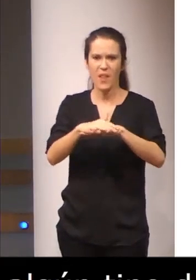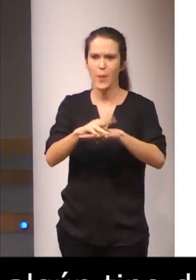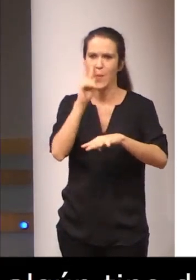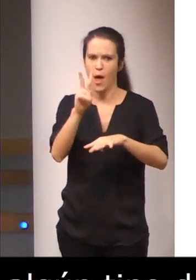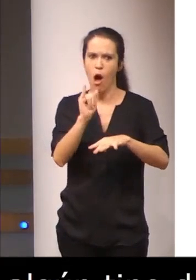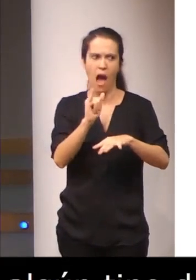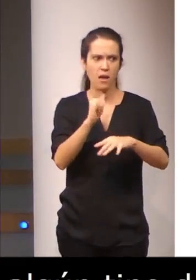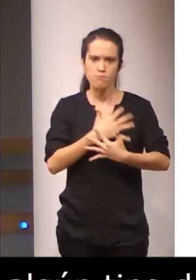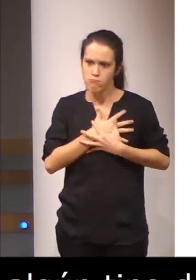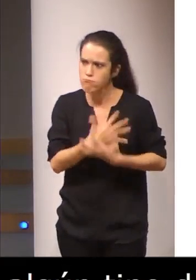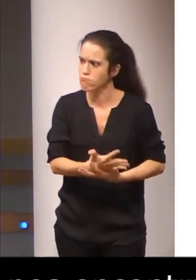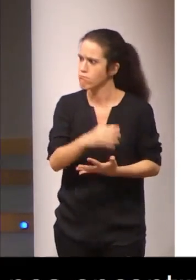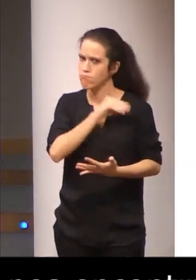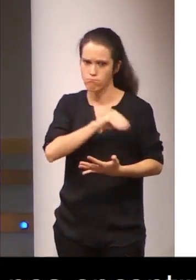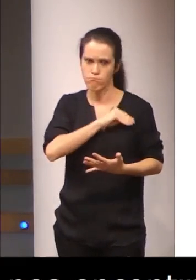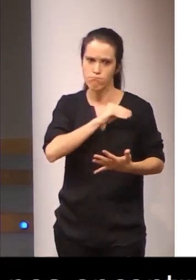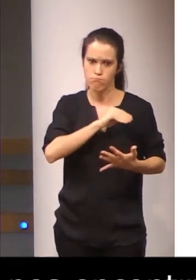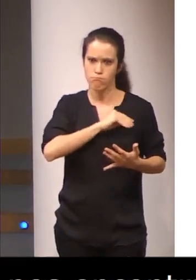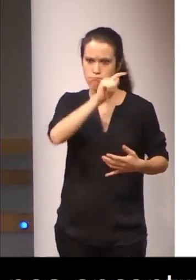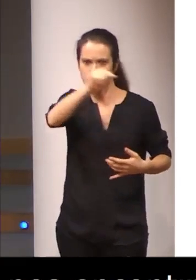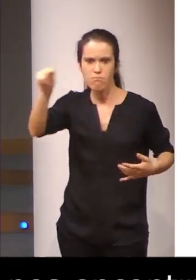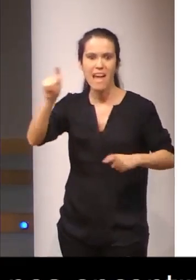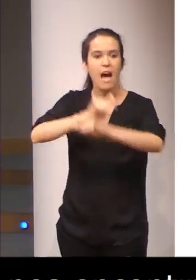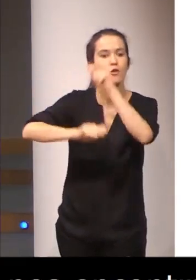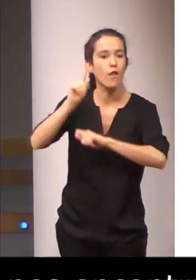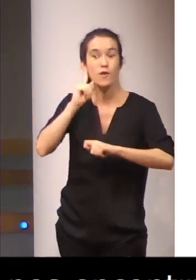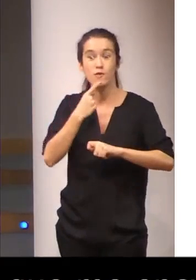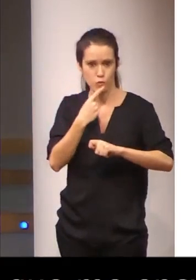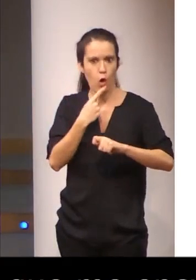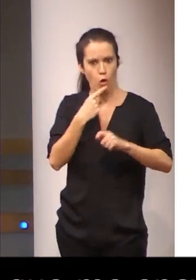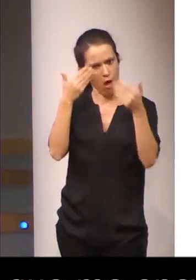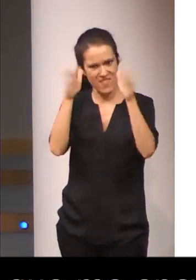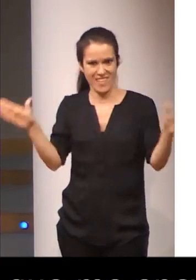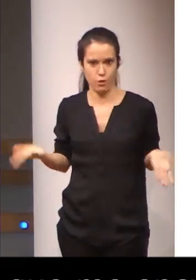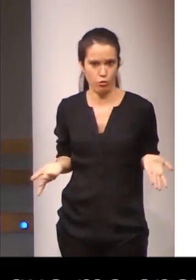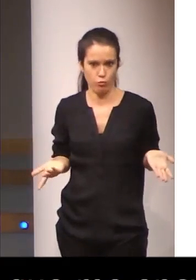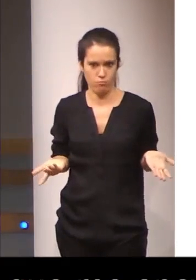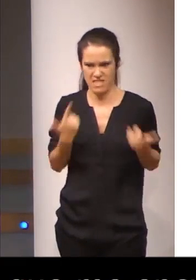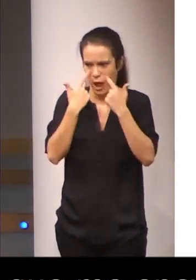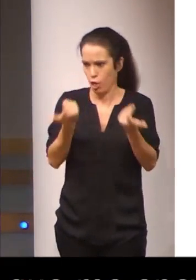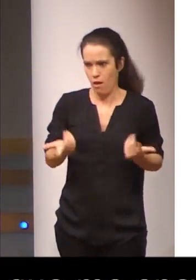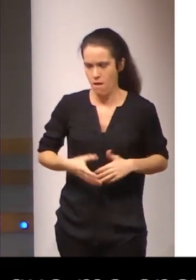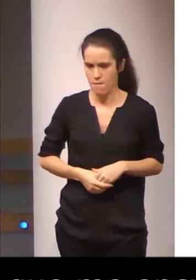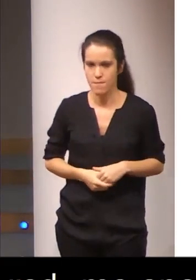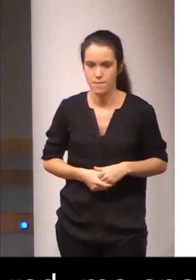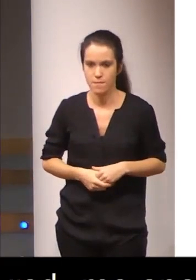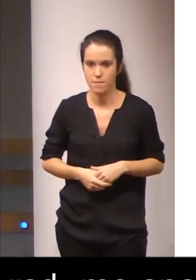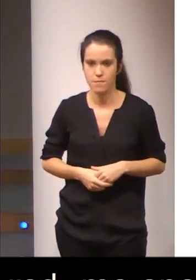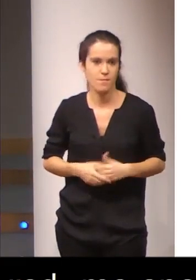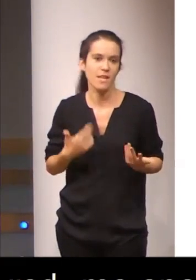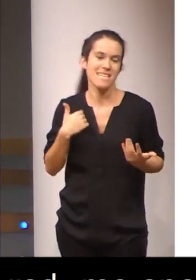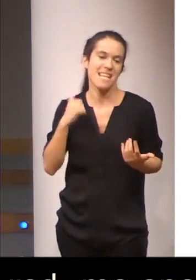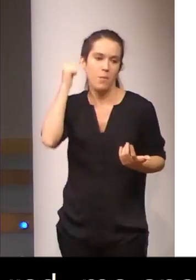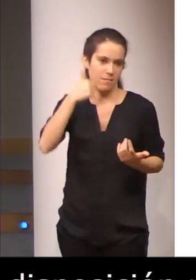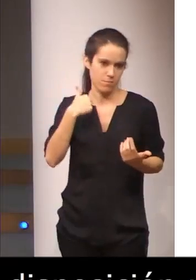disposición por parte de las asociaciones de sordos, y no hay más que verlo. Algo que siempre es de agradecer,